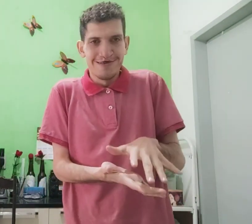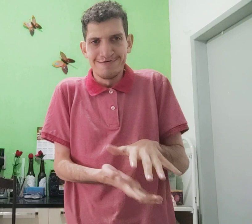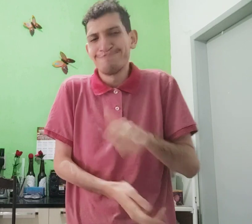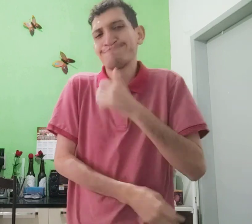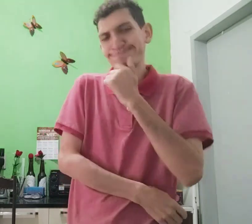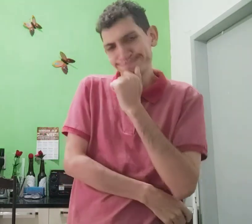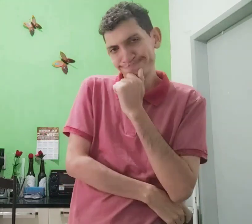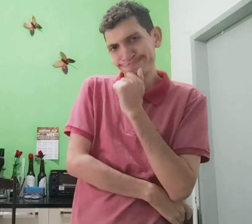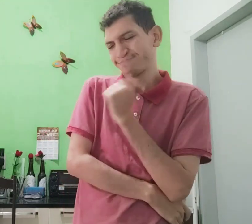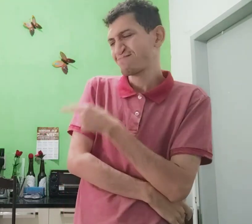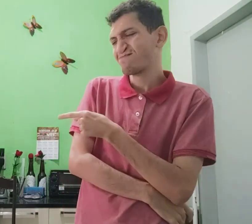edicionais.